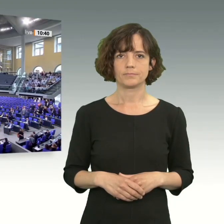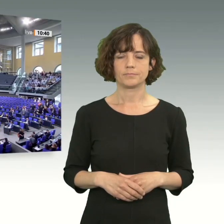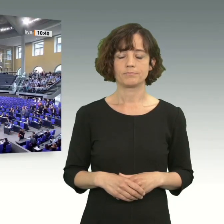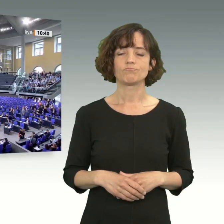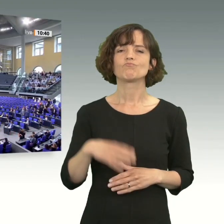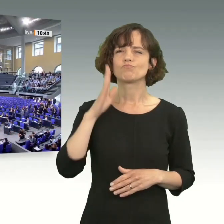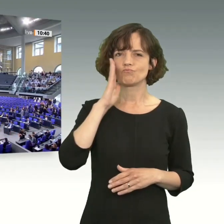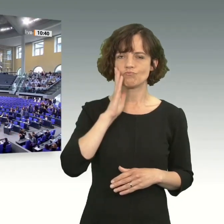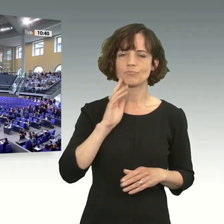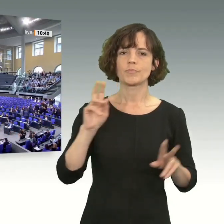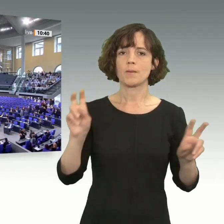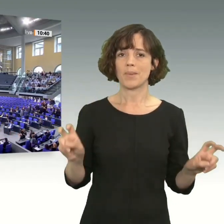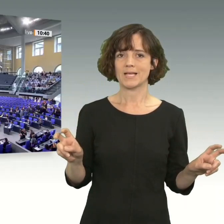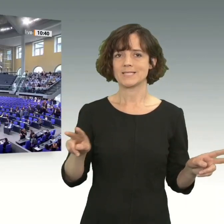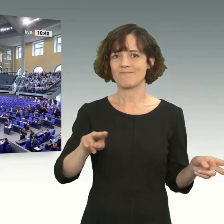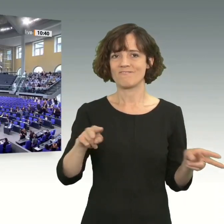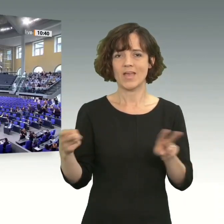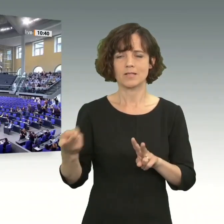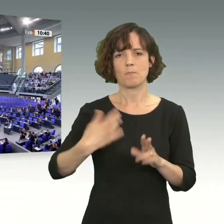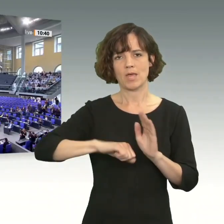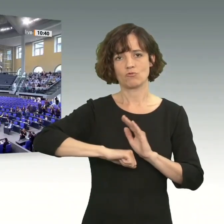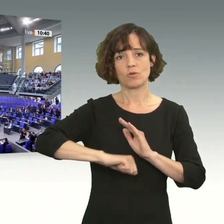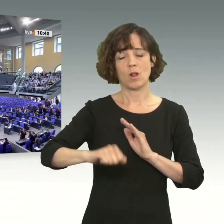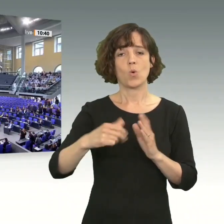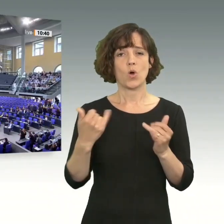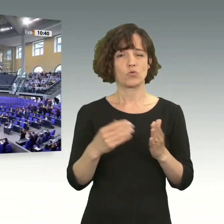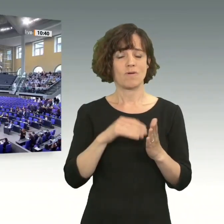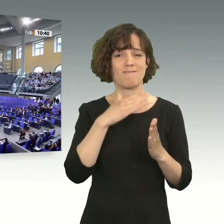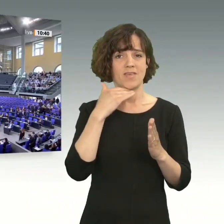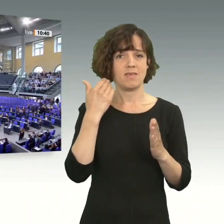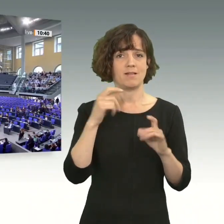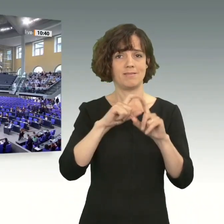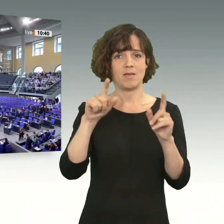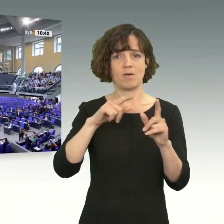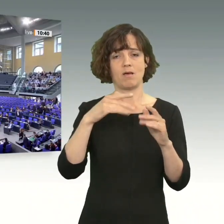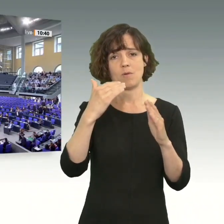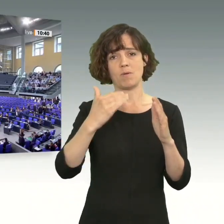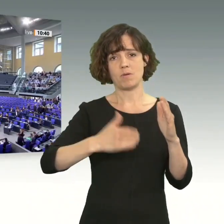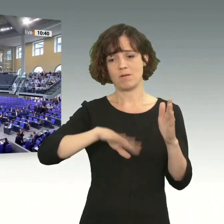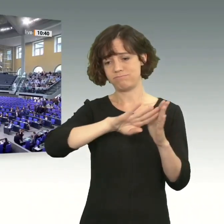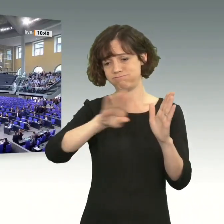Ich bitte, die Platzwechsel etwas schneller vorzunehmen. Wir haben heute noch einen sehr langen Tag,